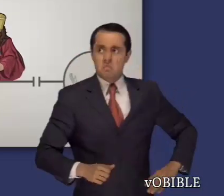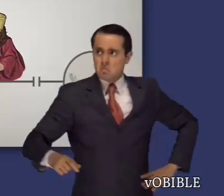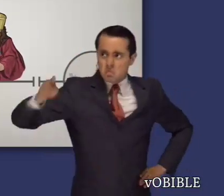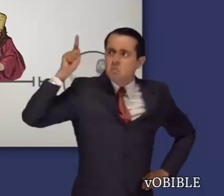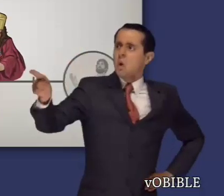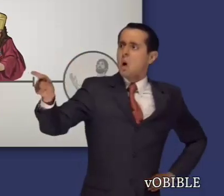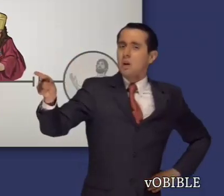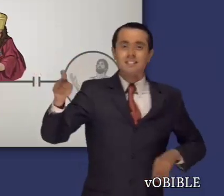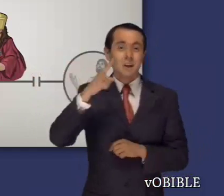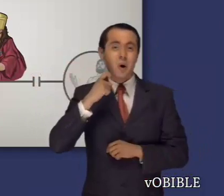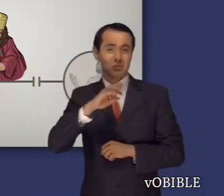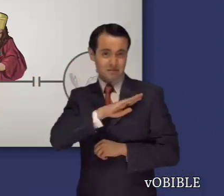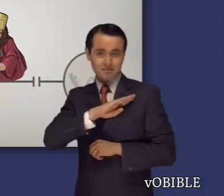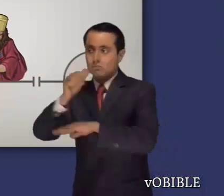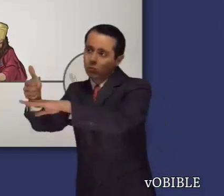ejecutar a Amán.